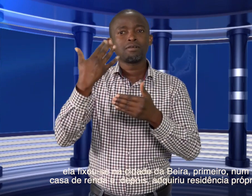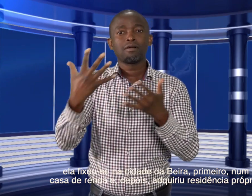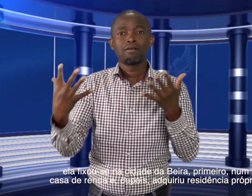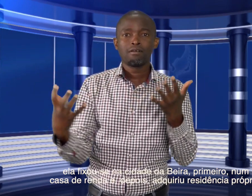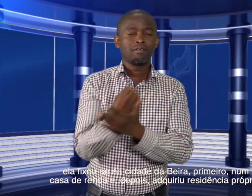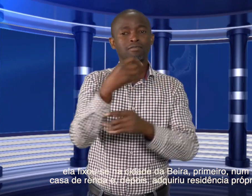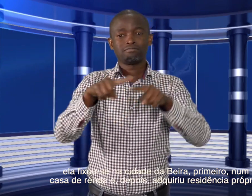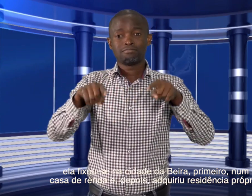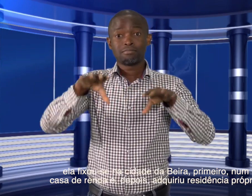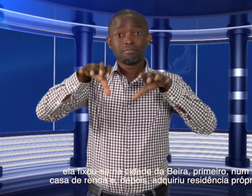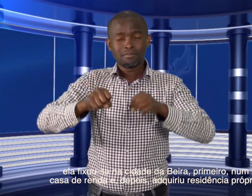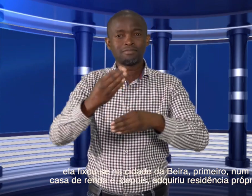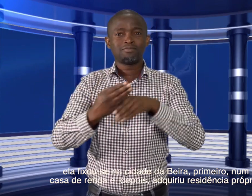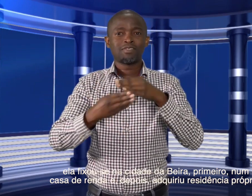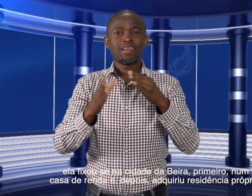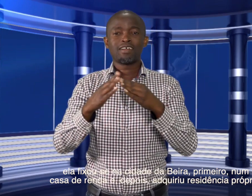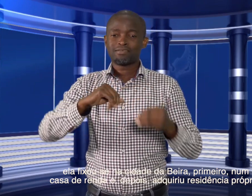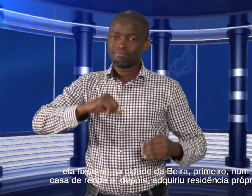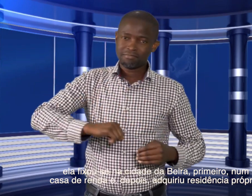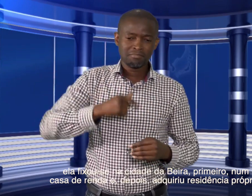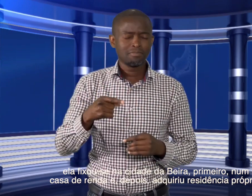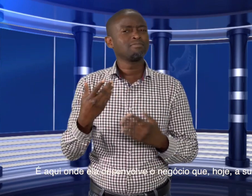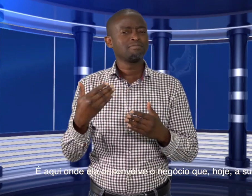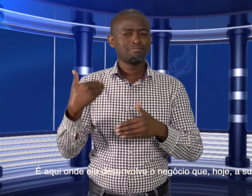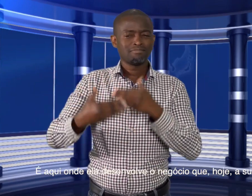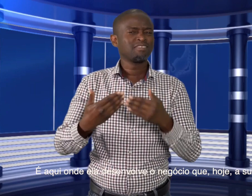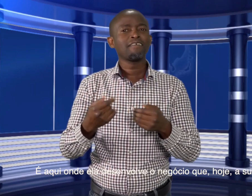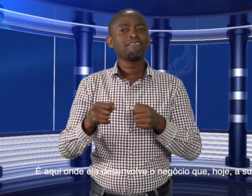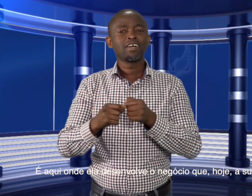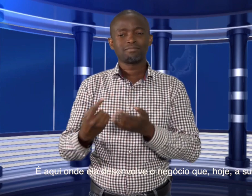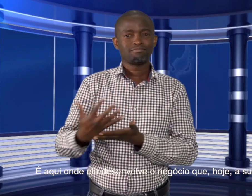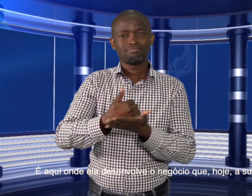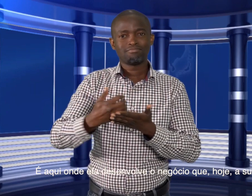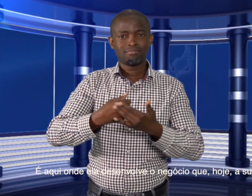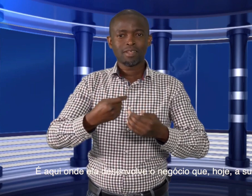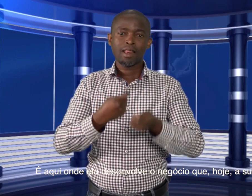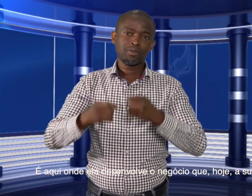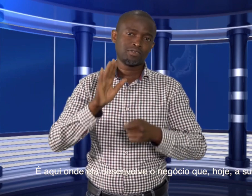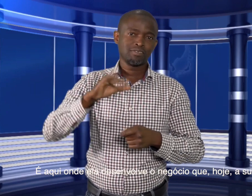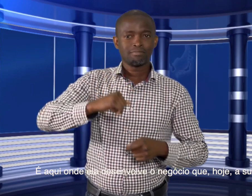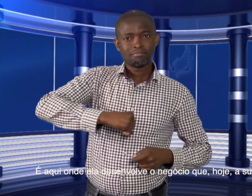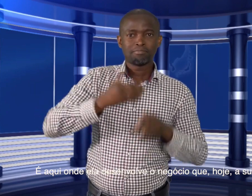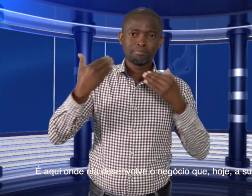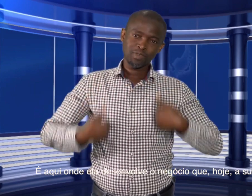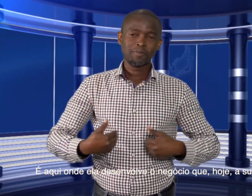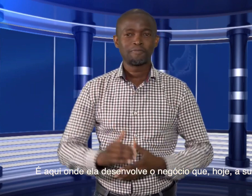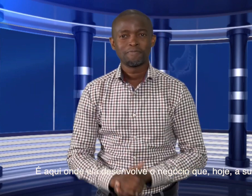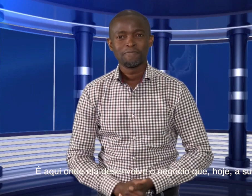e depois adquiriu residência própria. É aqui onde ela desenvolve o negócio que hoje a